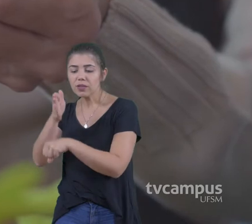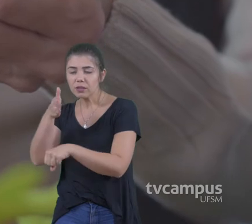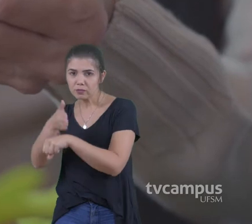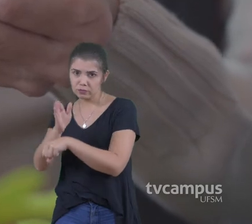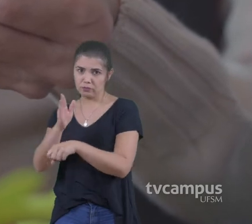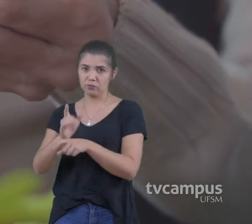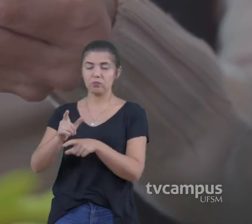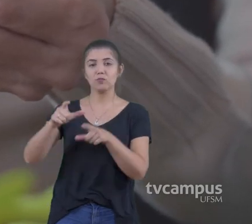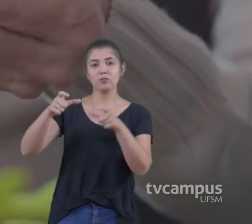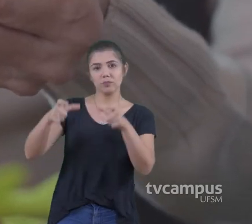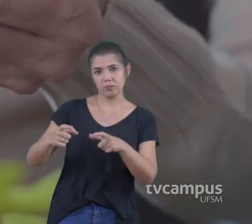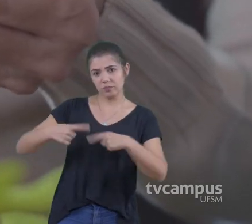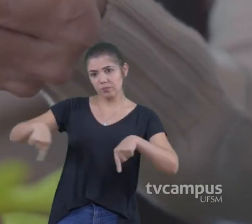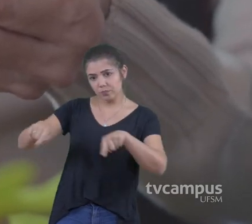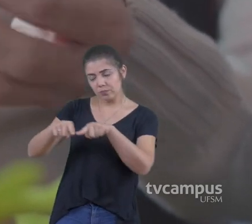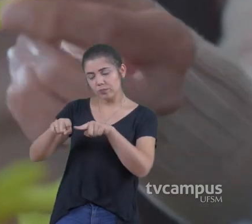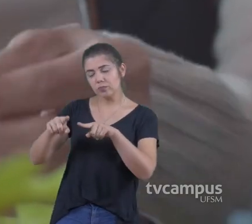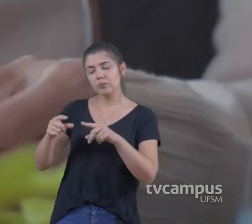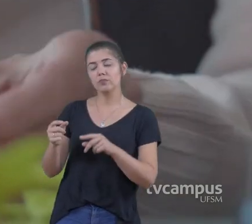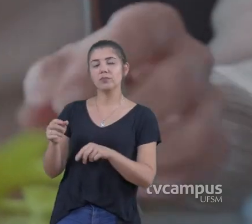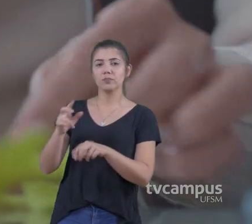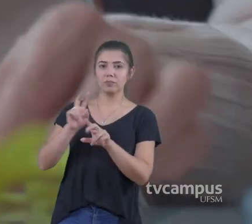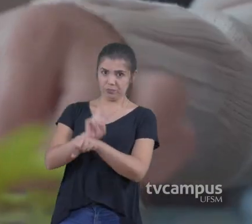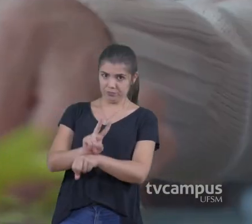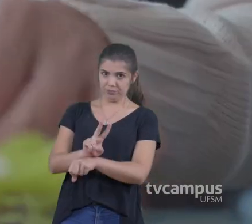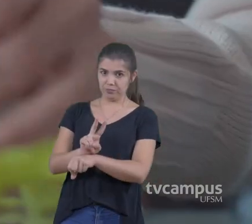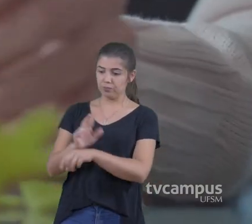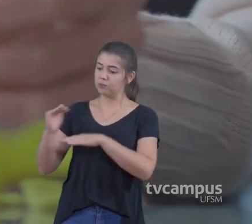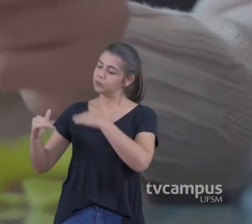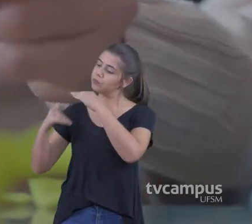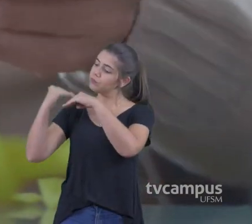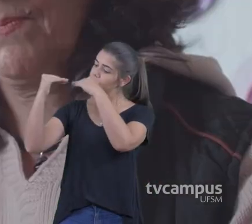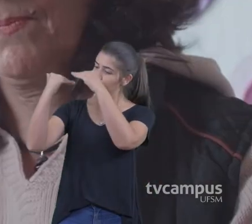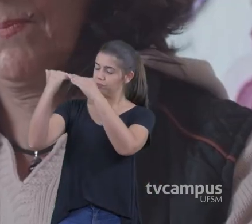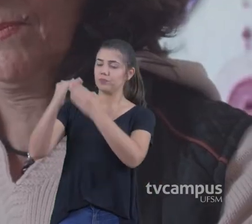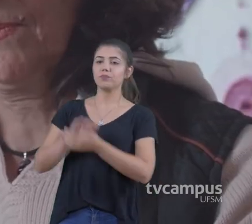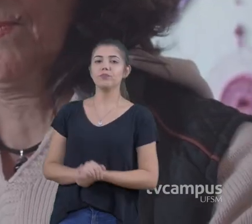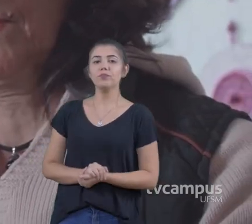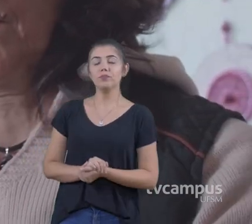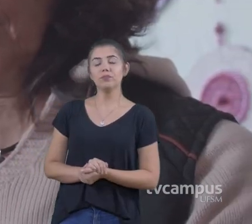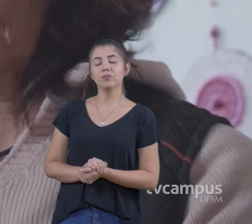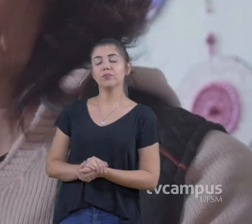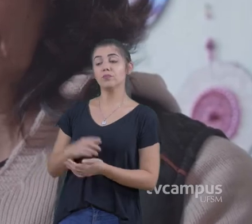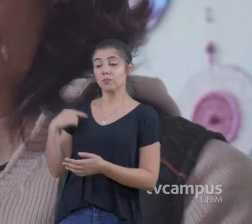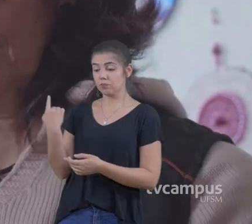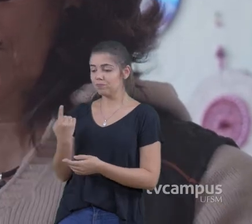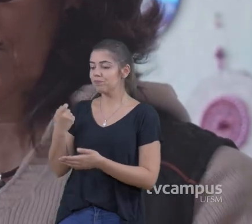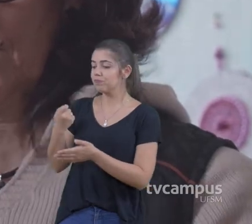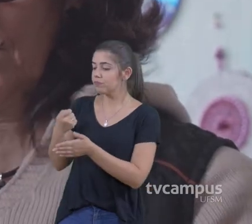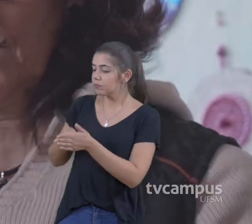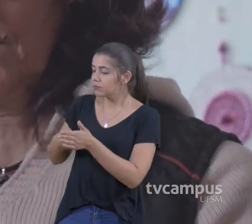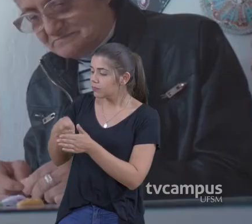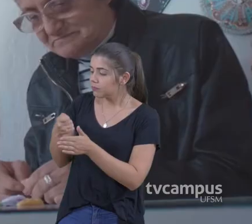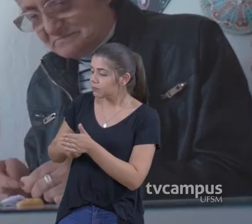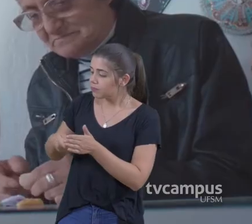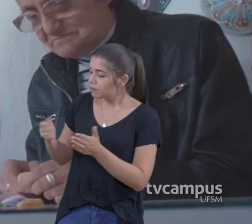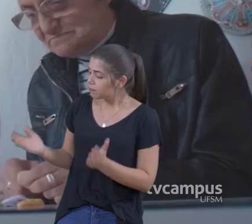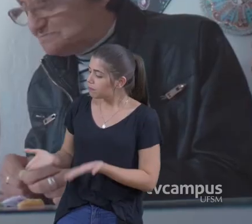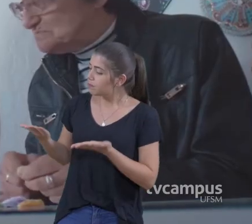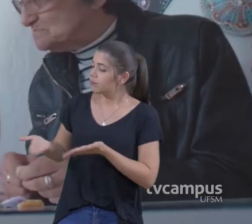melhorar E desenvolver E é o que a gente Tenta fazer com as artesãs A gente sabe Que o turismo Ele é muito vinculado Ao artesanato A gente